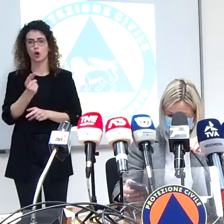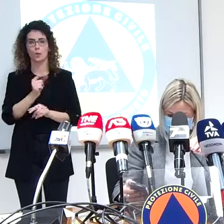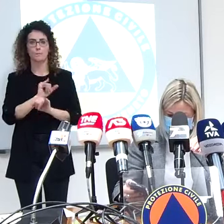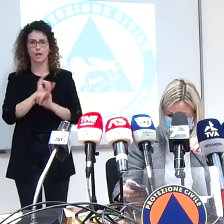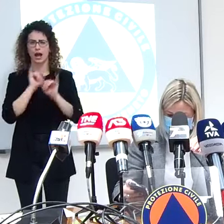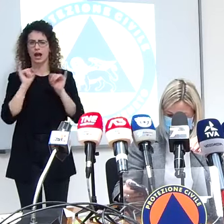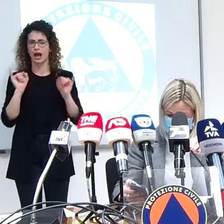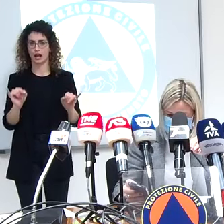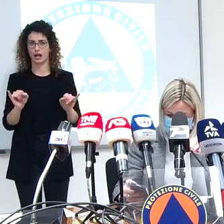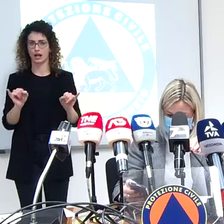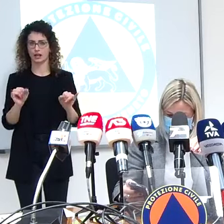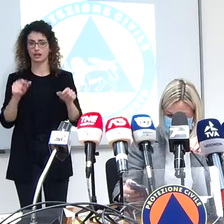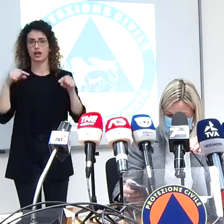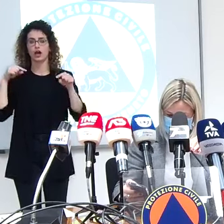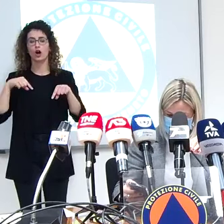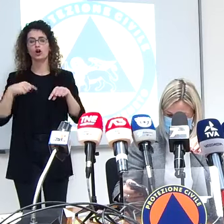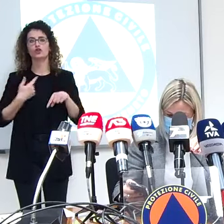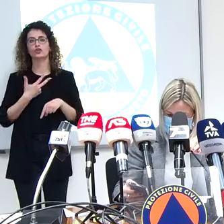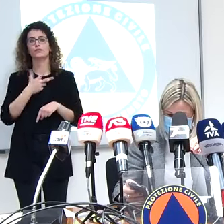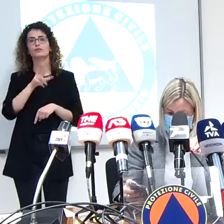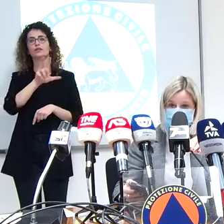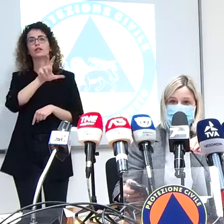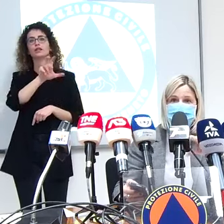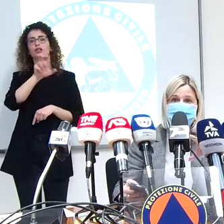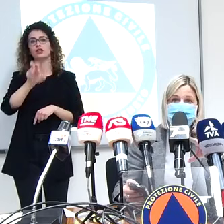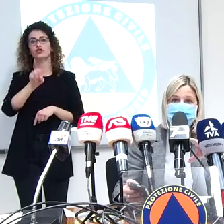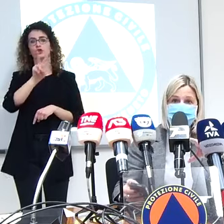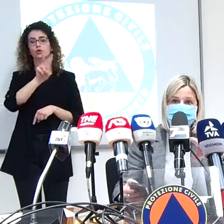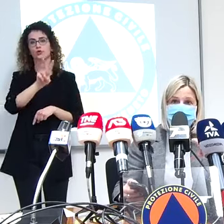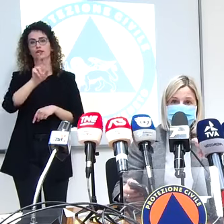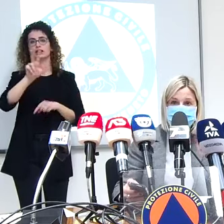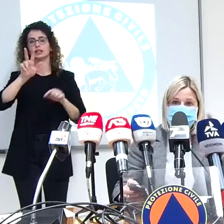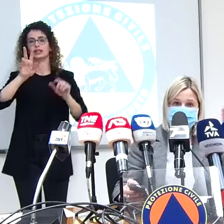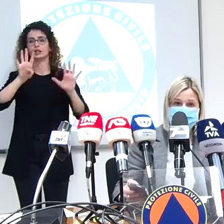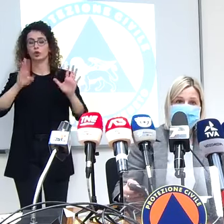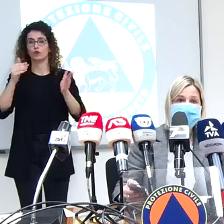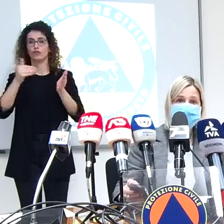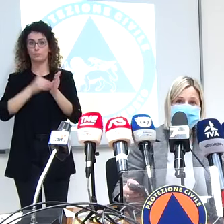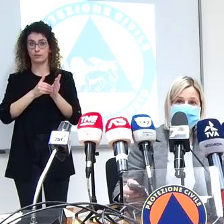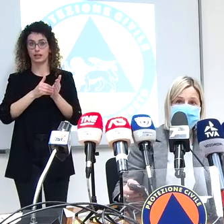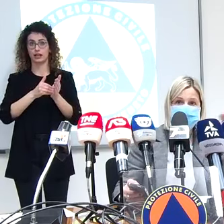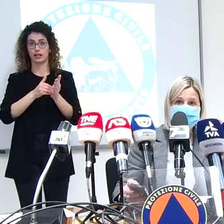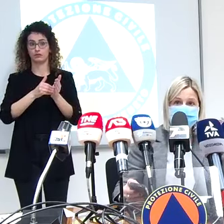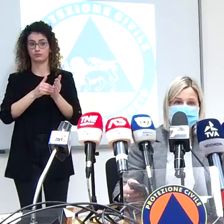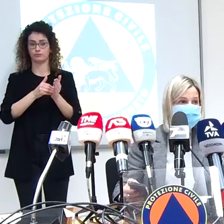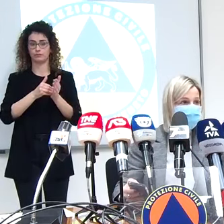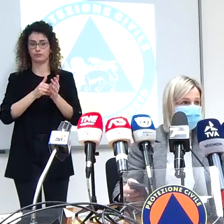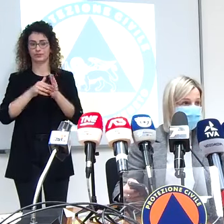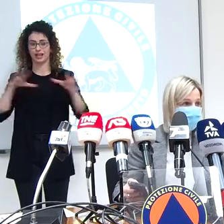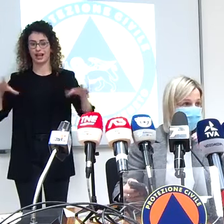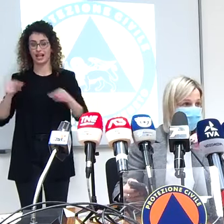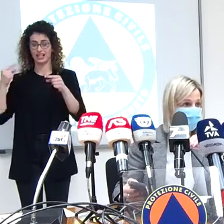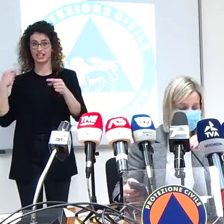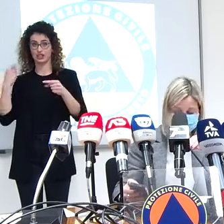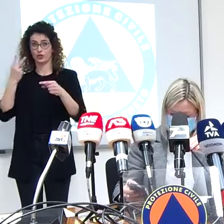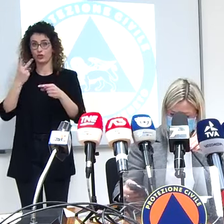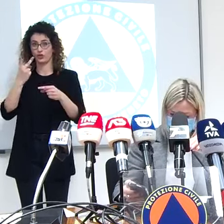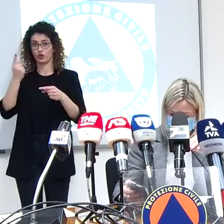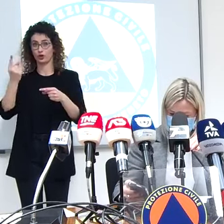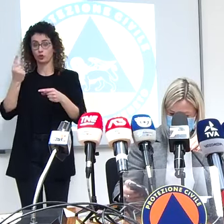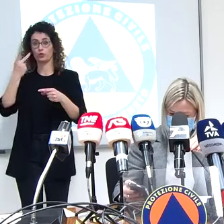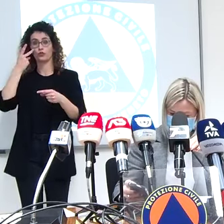sono 329.940 parlo da inizio quindi dal 21 di